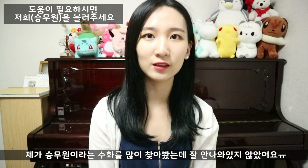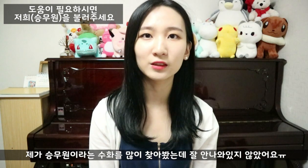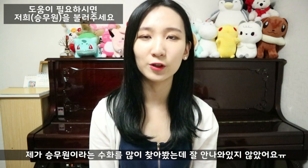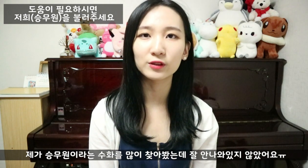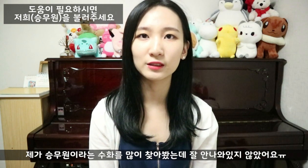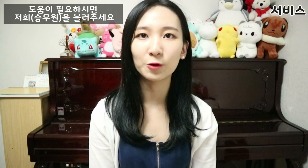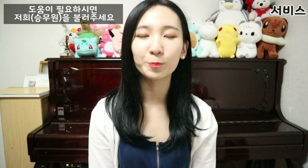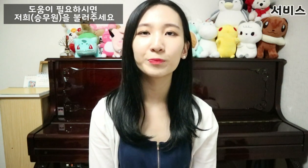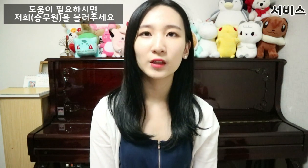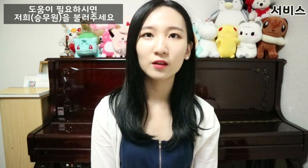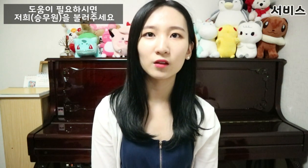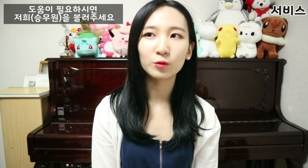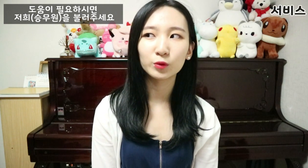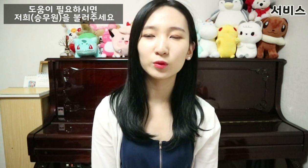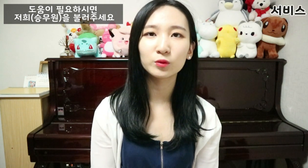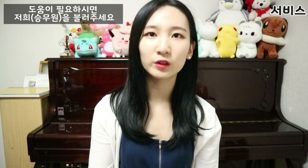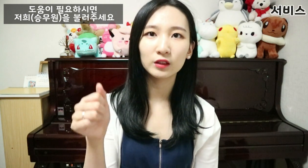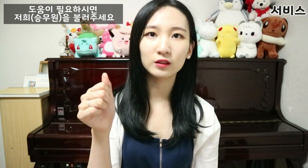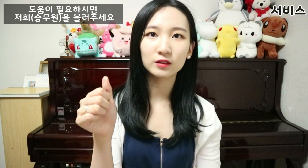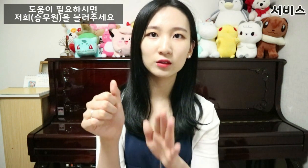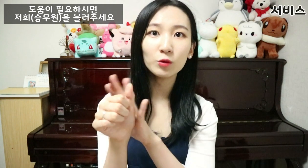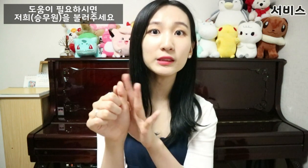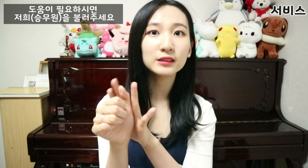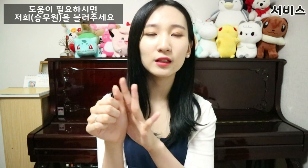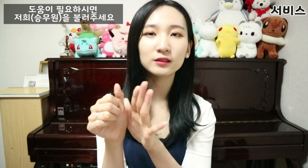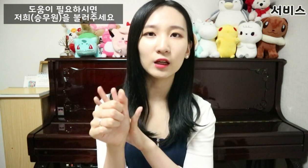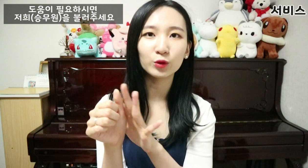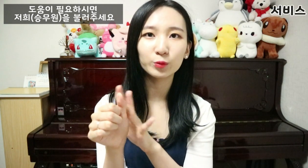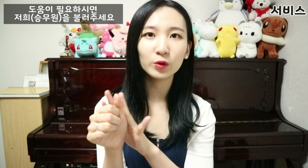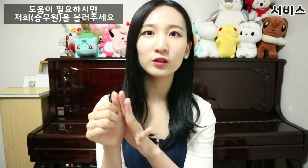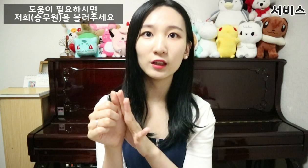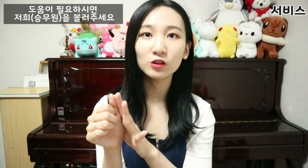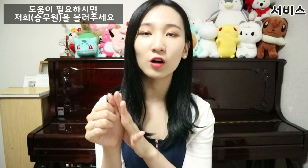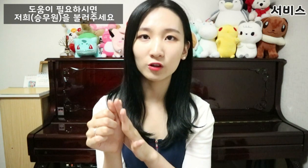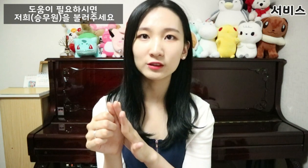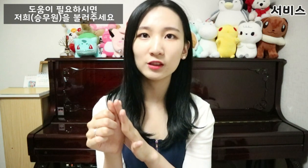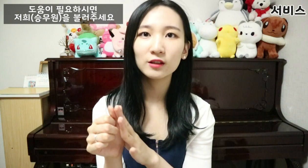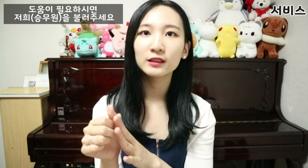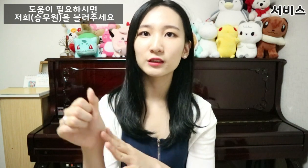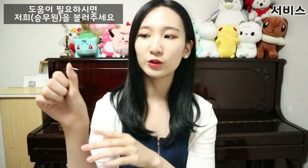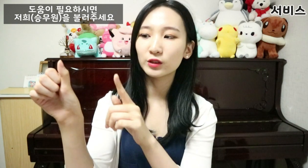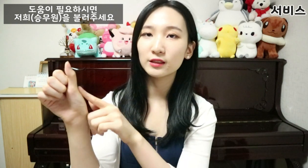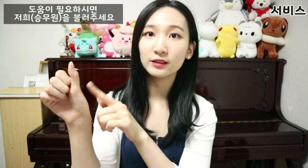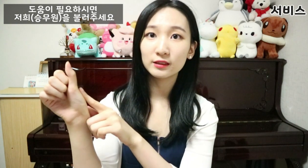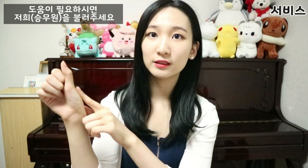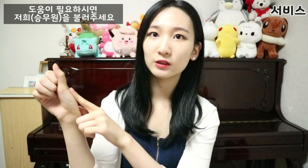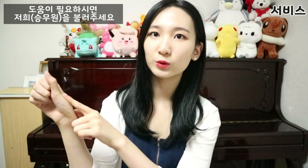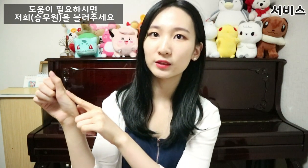않았어요. 그래서 보통 서비스라는 단어로 표현을 하는 것 같거든요. 그래서 여기 여기